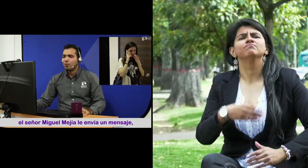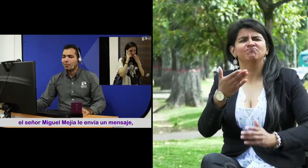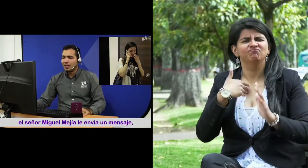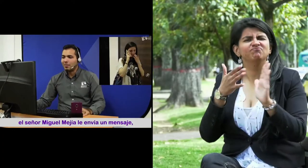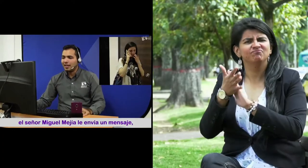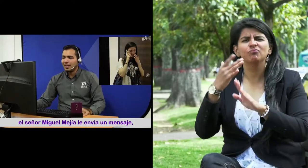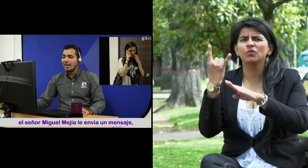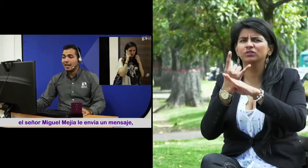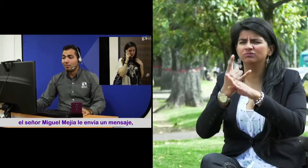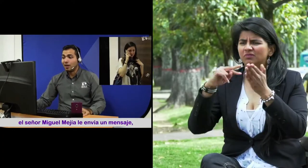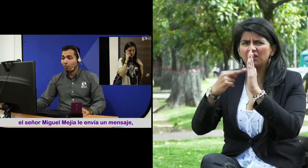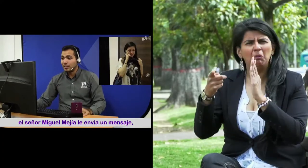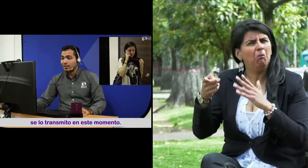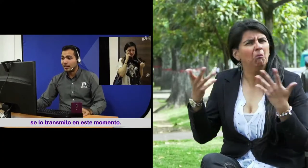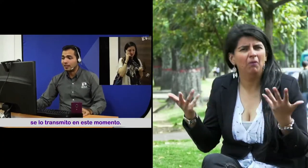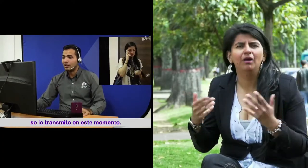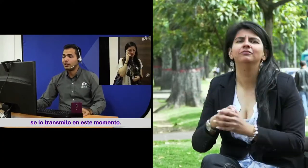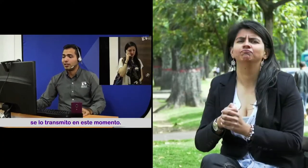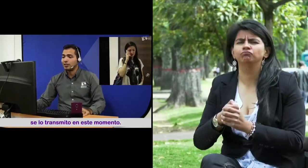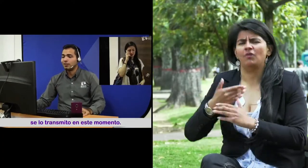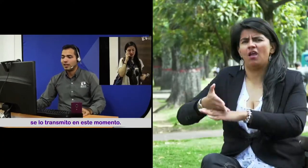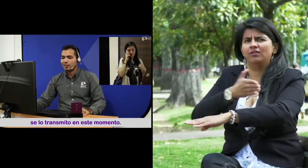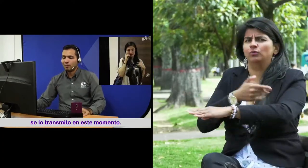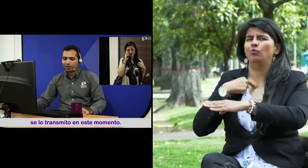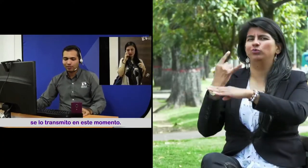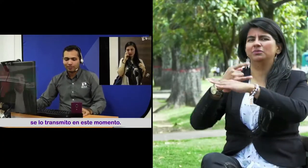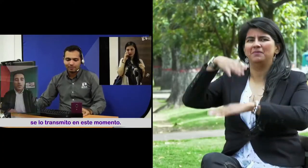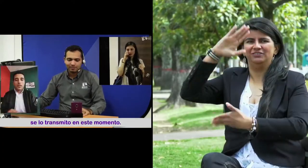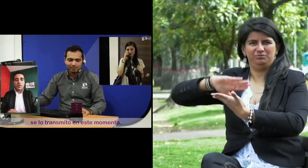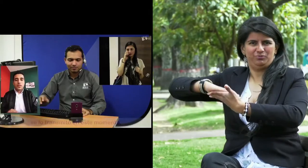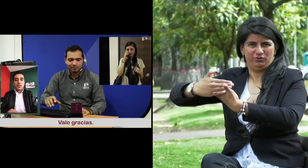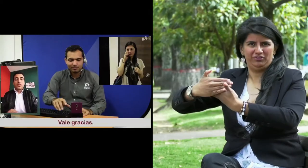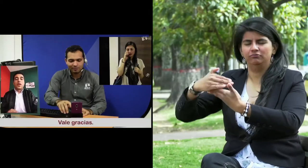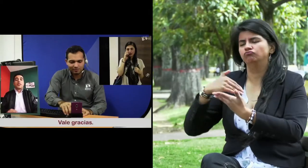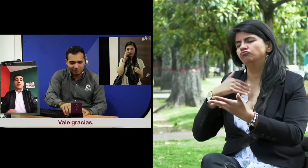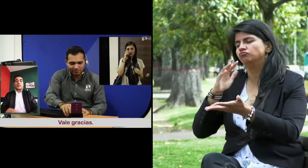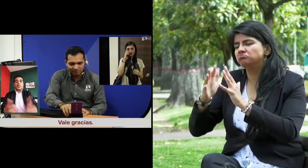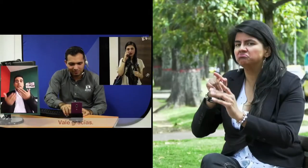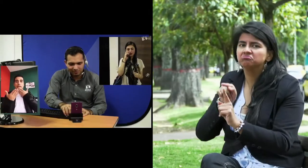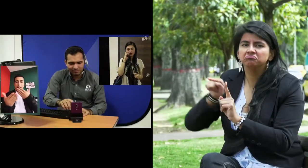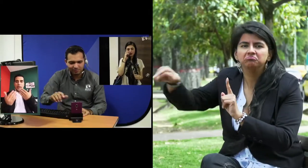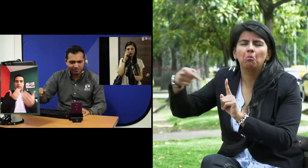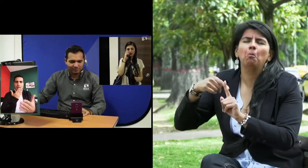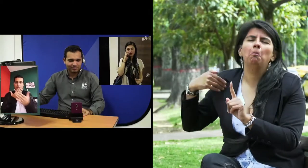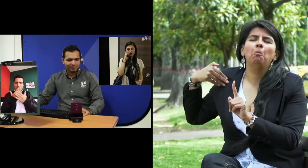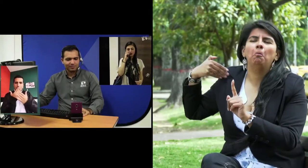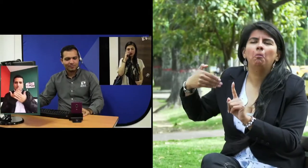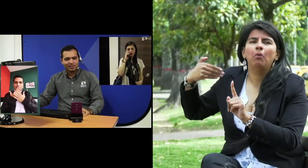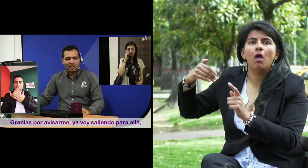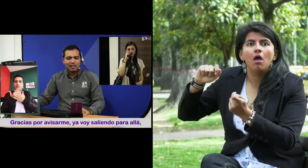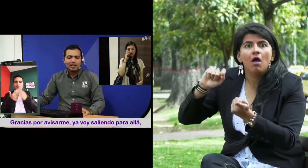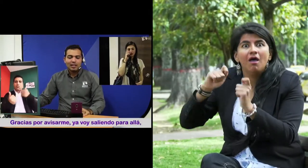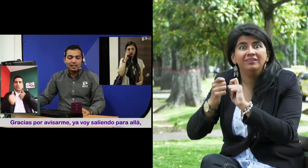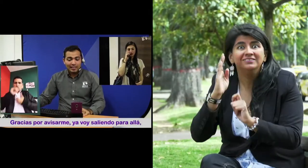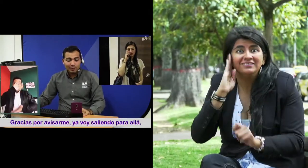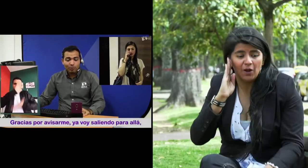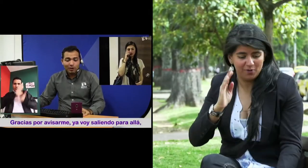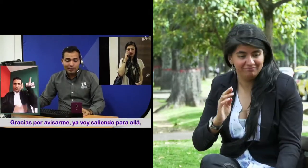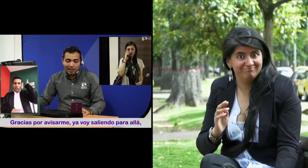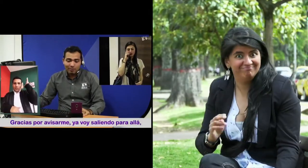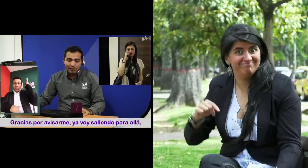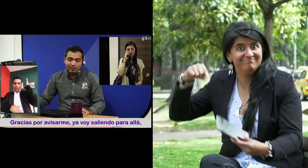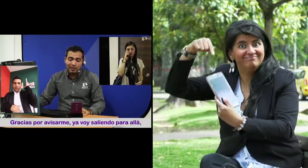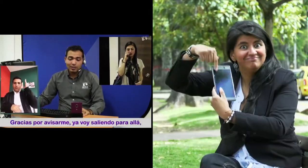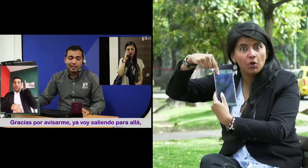El uso de las nuevas tecnologías, pues anteriormente hacía mucho uso del portátil y ahora con estos cambios que se han